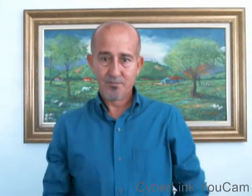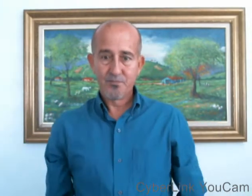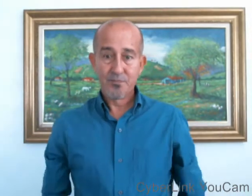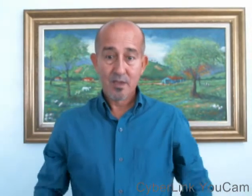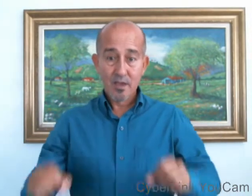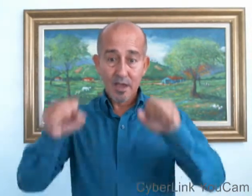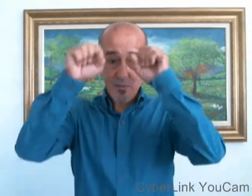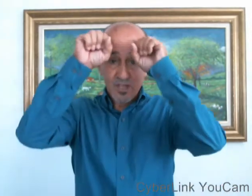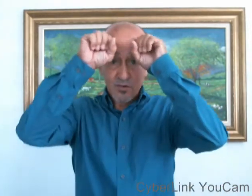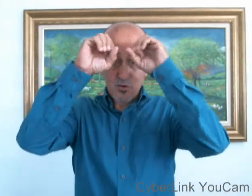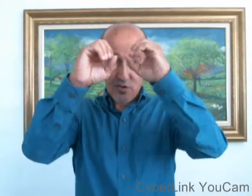El bisonte.